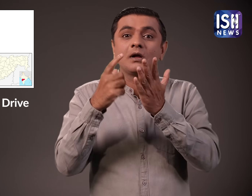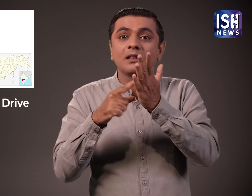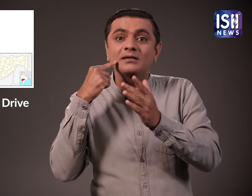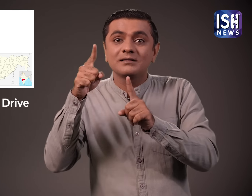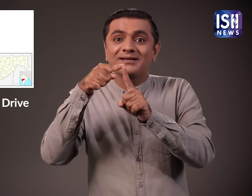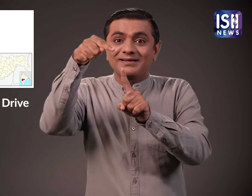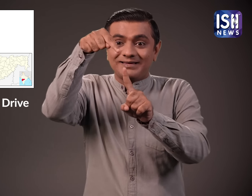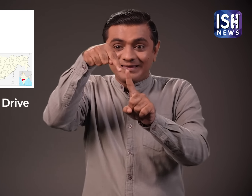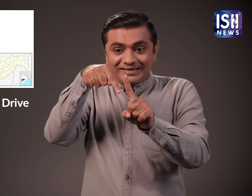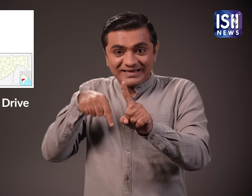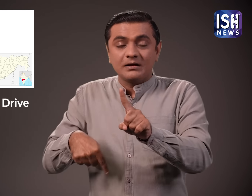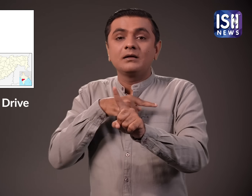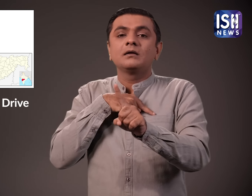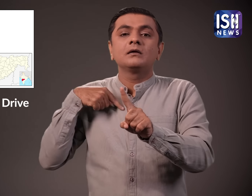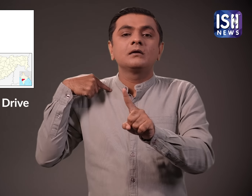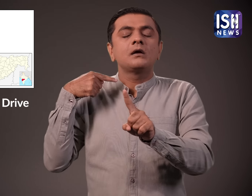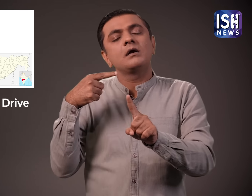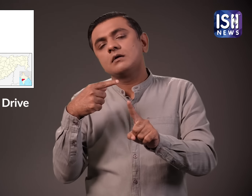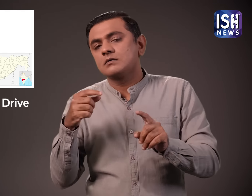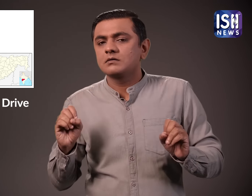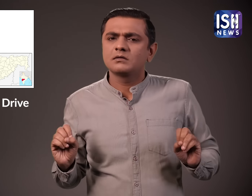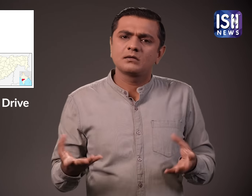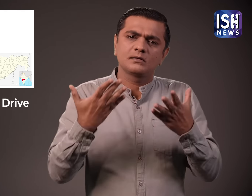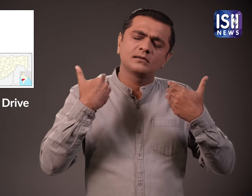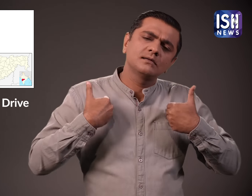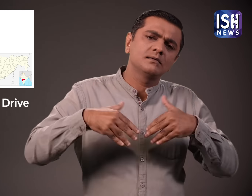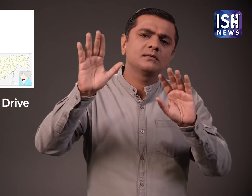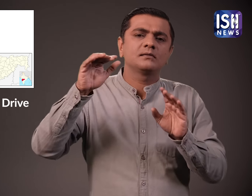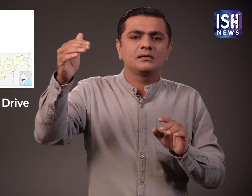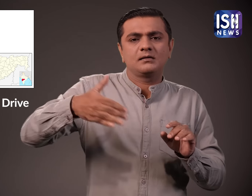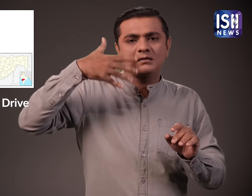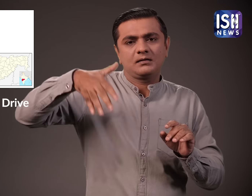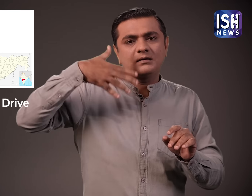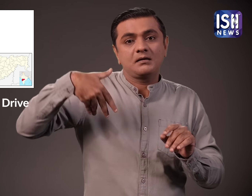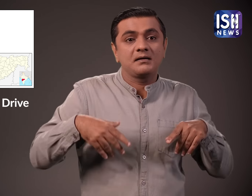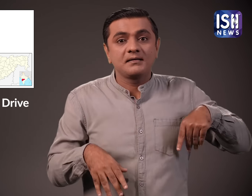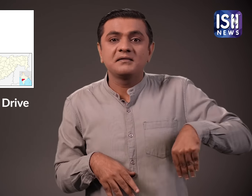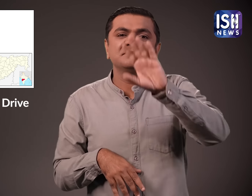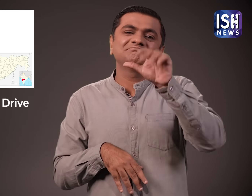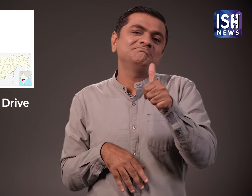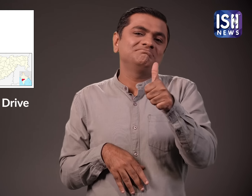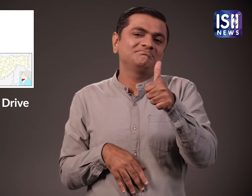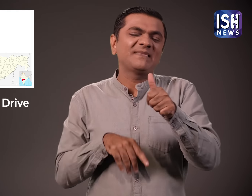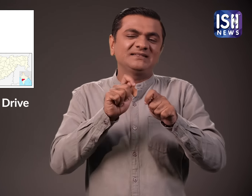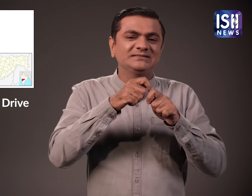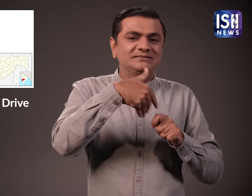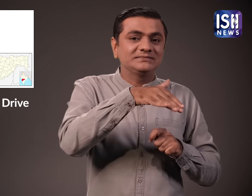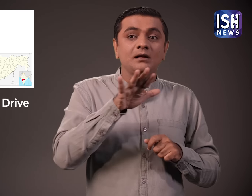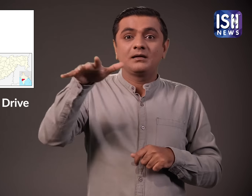हाला कि वरली से दक्षिन मुंबाई में मरीन ड्राइब की सड़क अब जन्ता के लिए खुली है उत्तर की और जाने वाली सड़क अभी भी